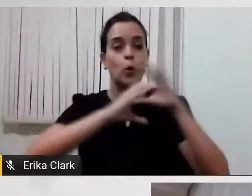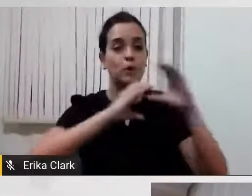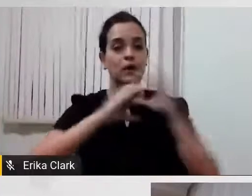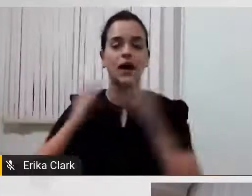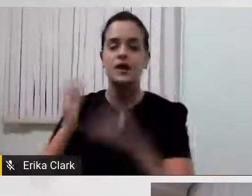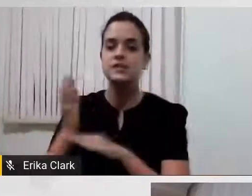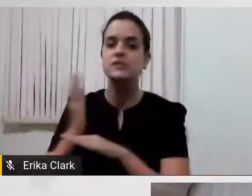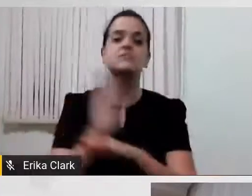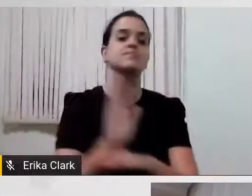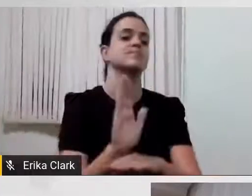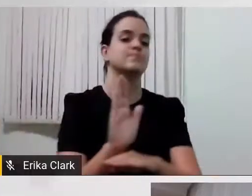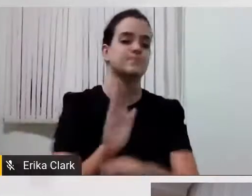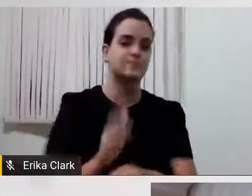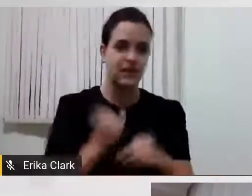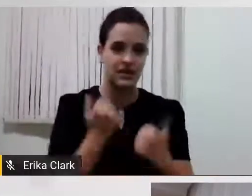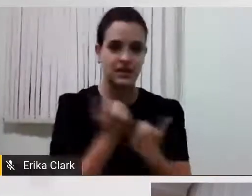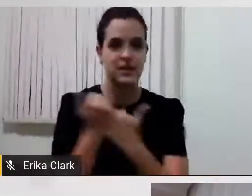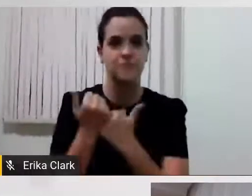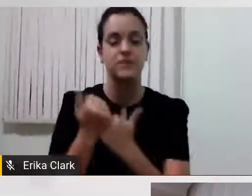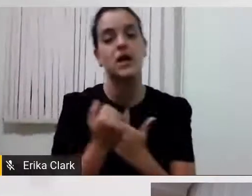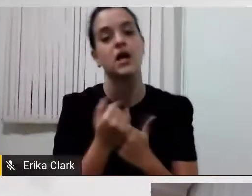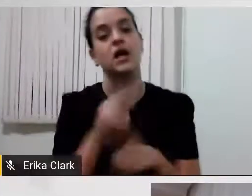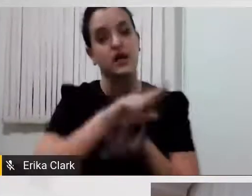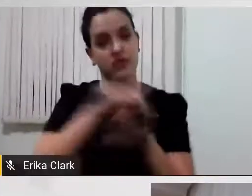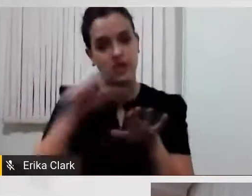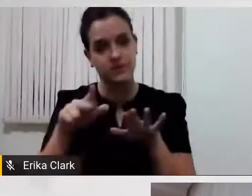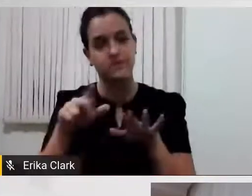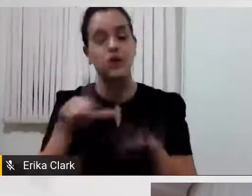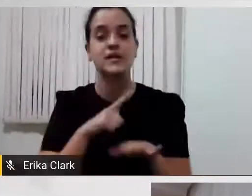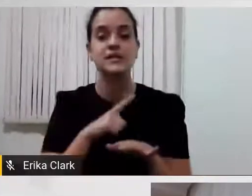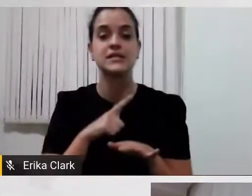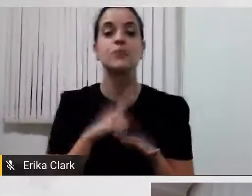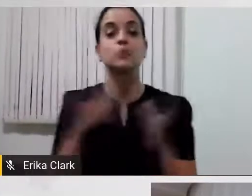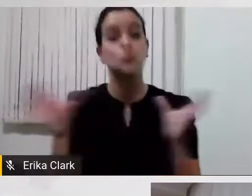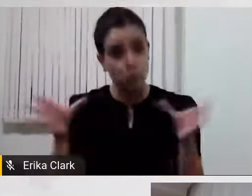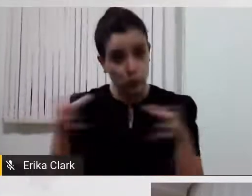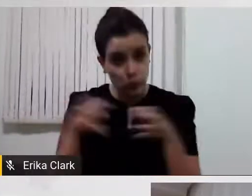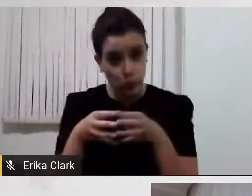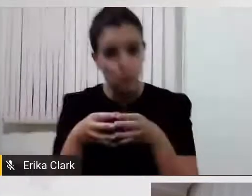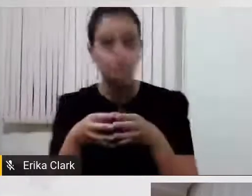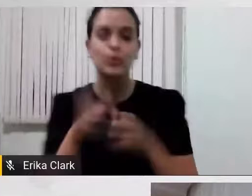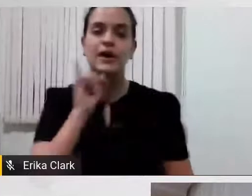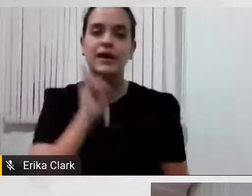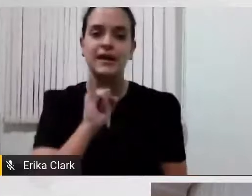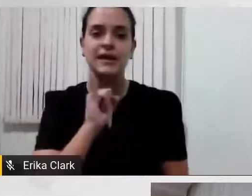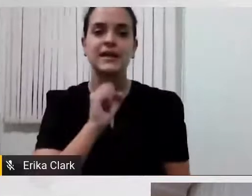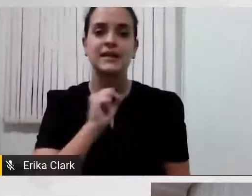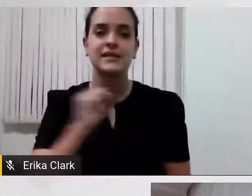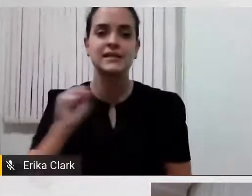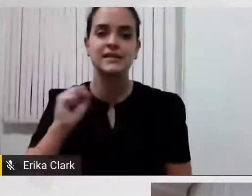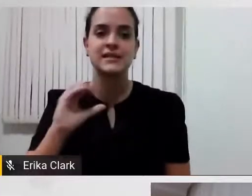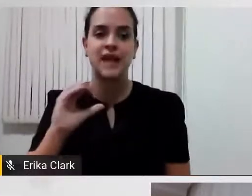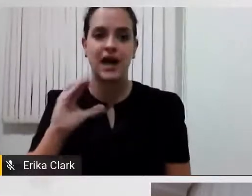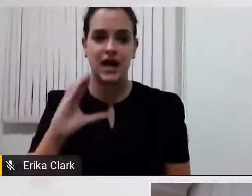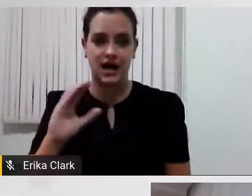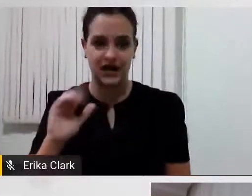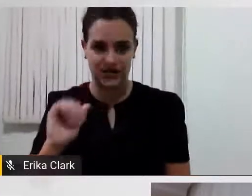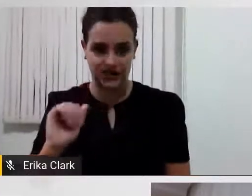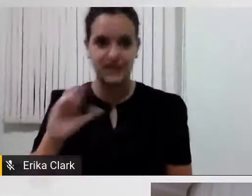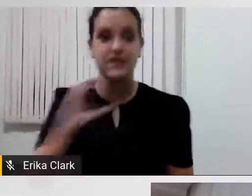um capítulo brasileiro chamado ISAC Brasil, então é um grupo de pessoas que pensa essa questão da barreira da comunicação,